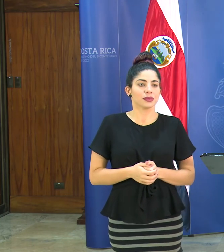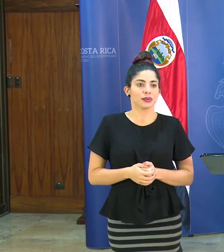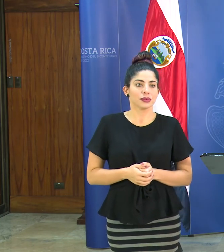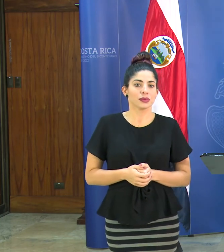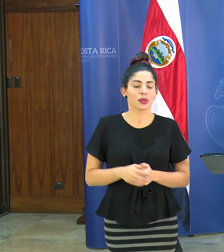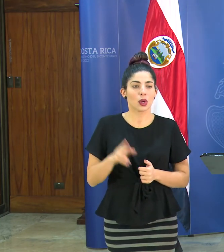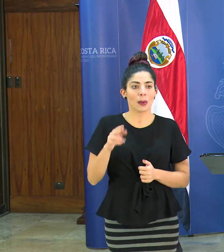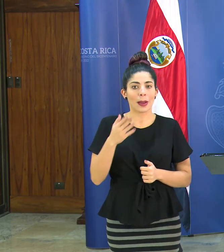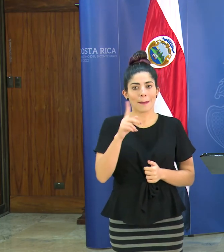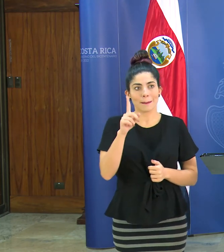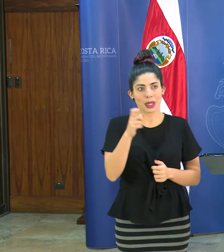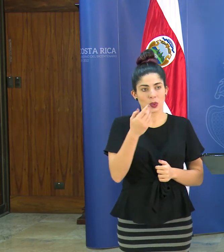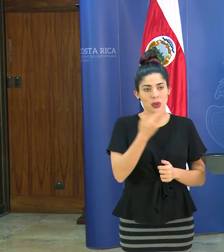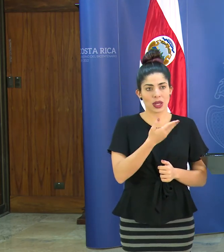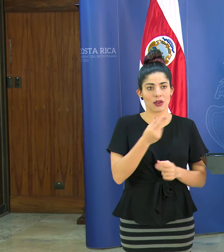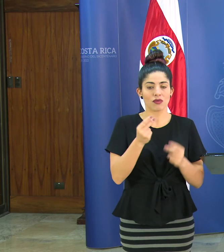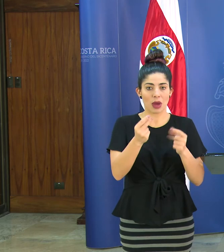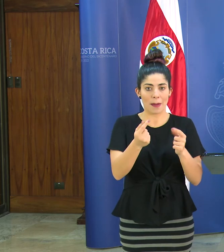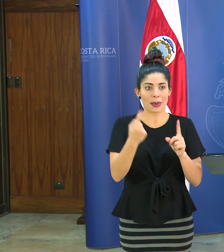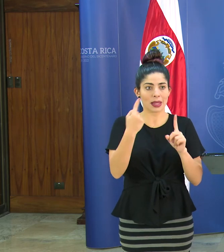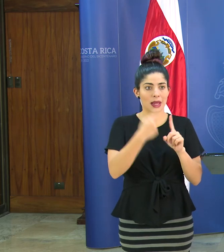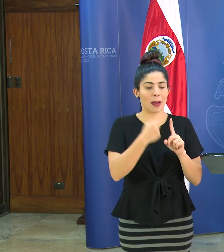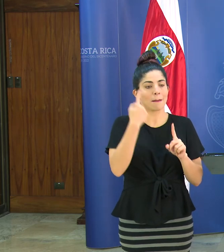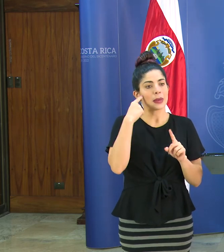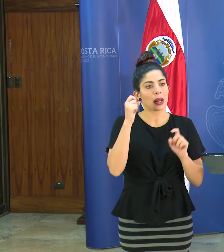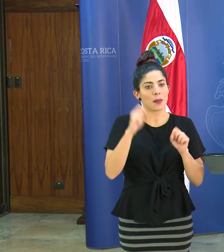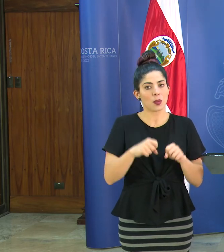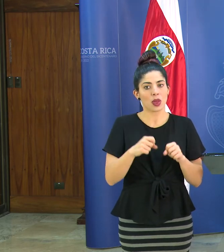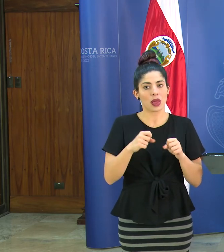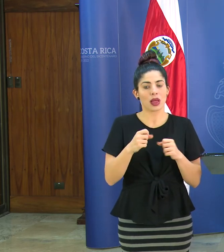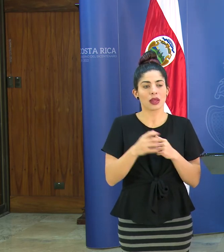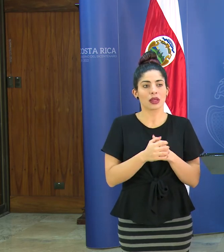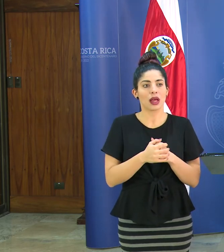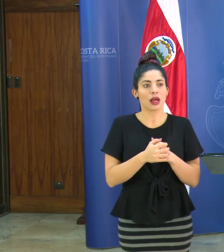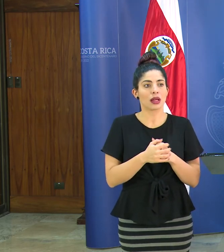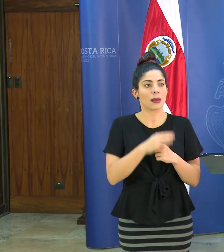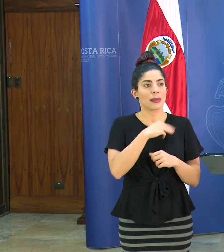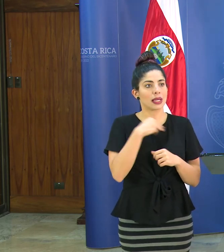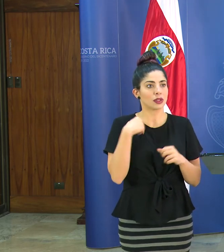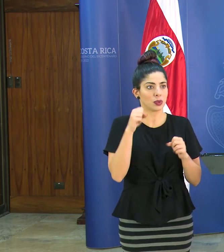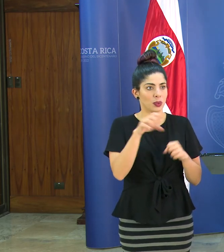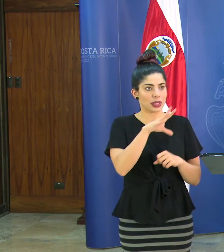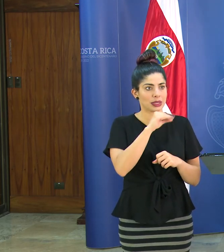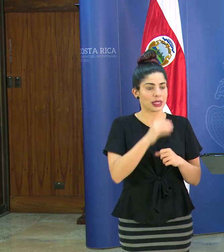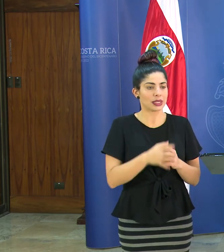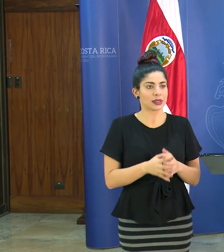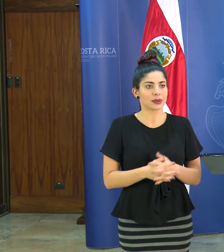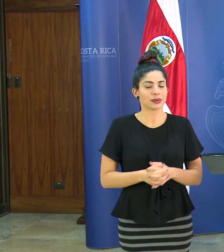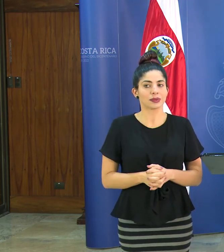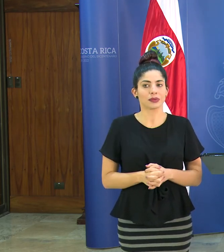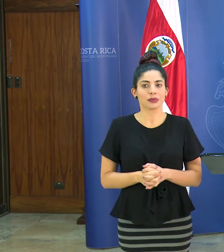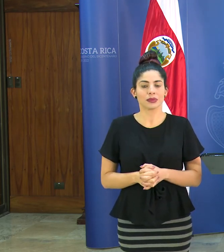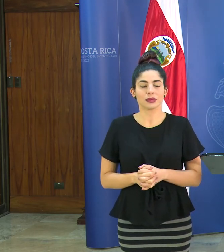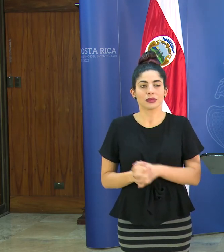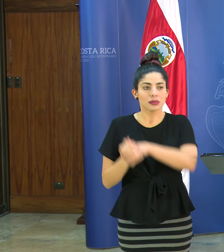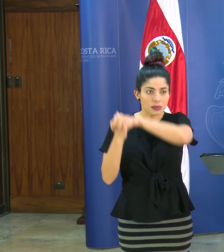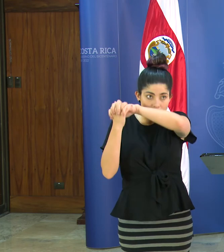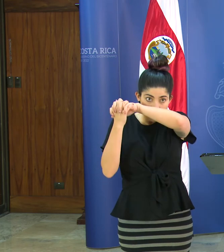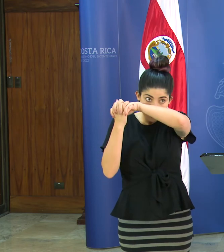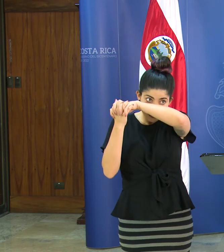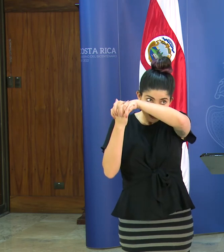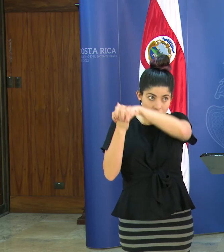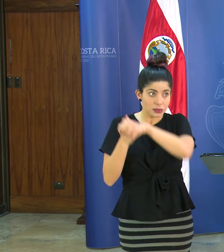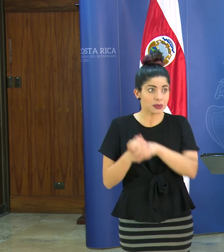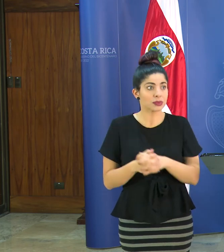colega la pregunta rápida para que podamos atender a los ministros salir gracias bueno